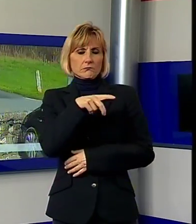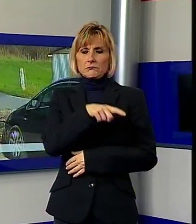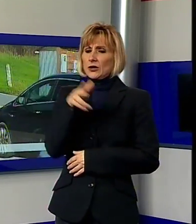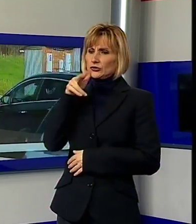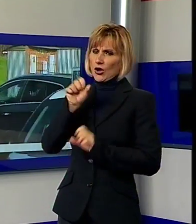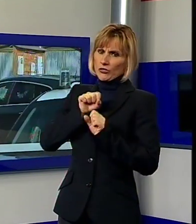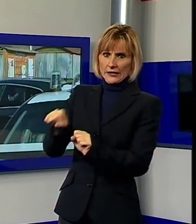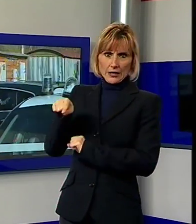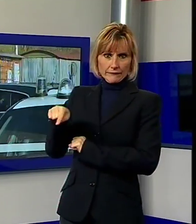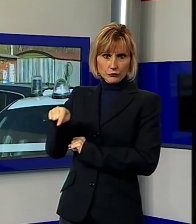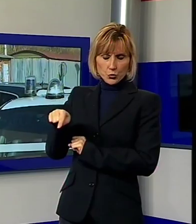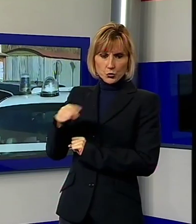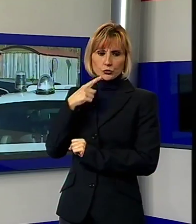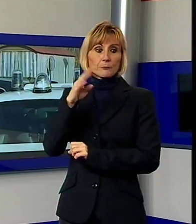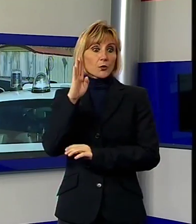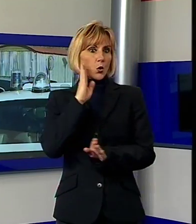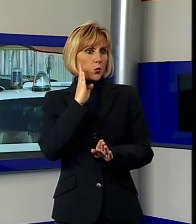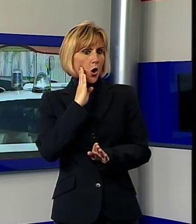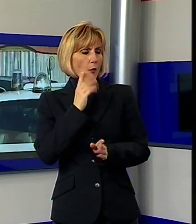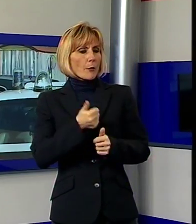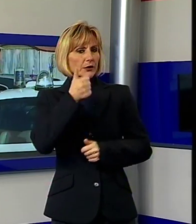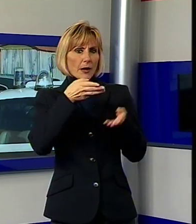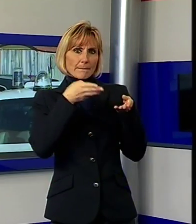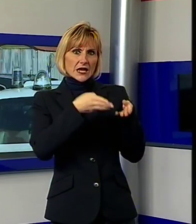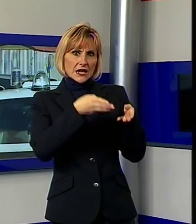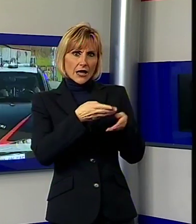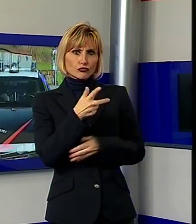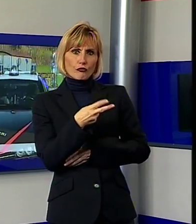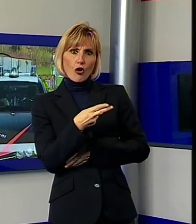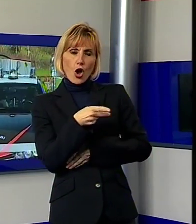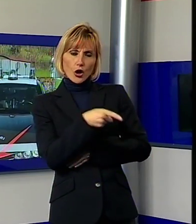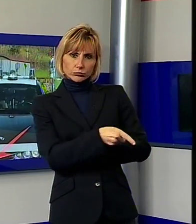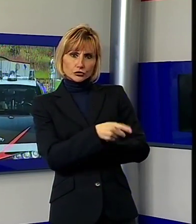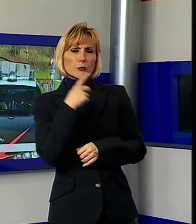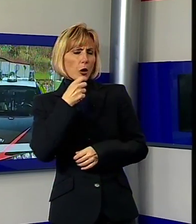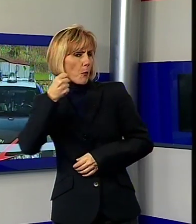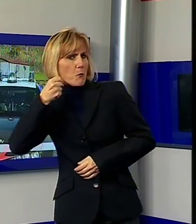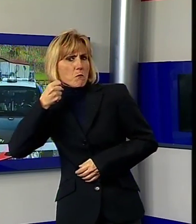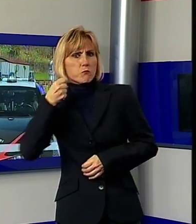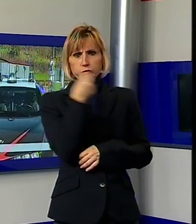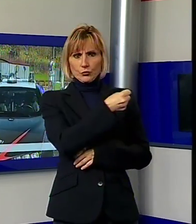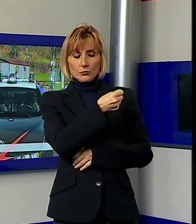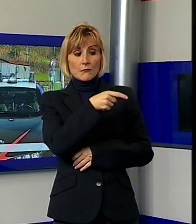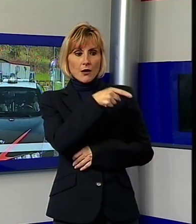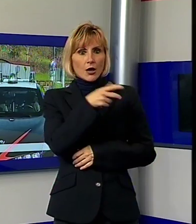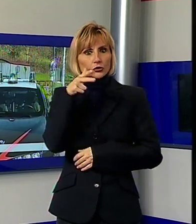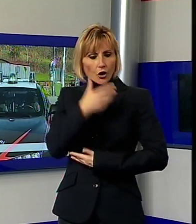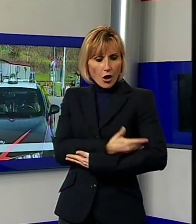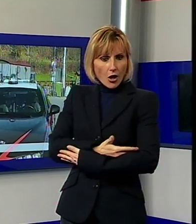rifiutato. Per questo l'uomo prima l'aveva minacciata con le forbici, poi l'aveva colpita con un violento pugno alla schiena, nonostante lei